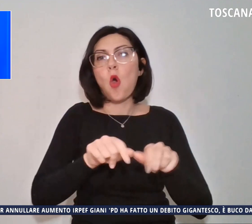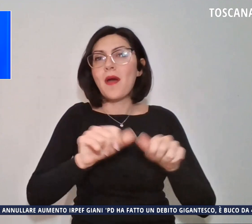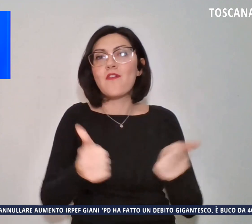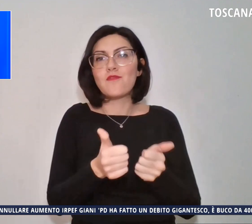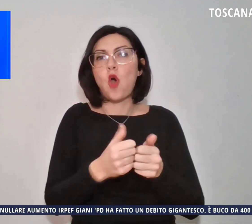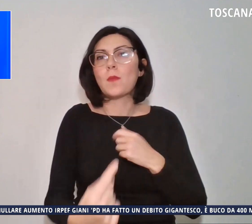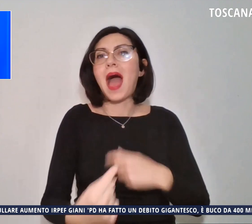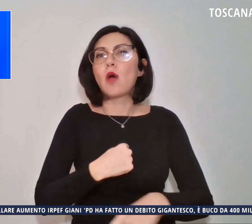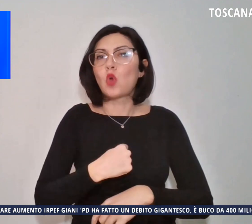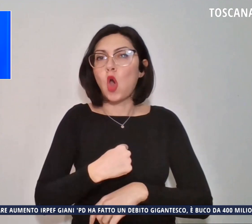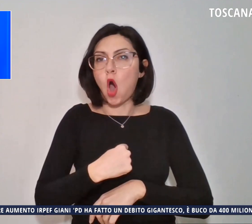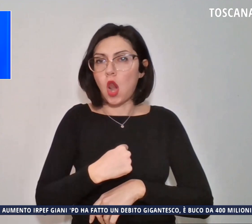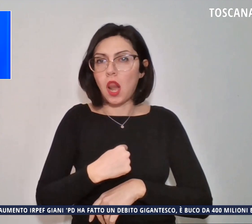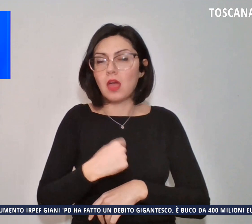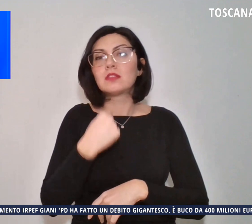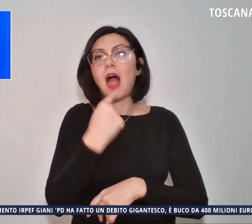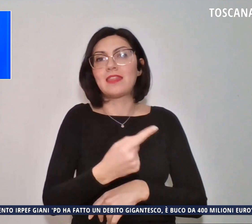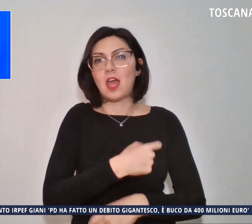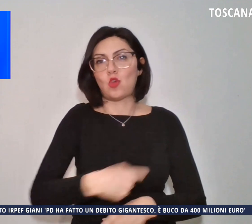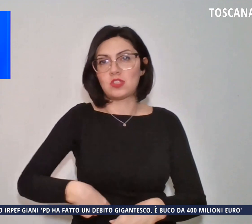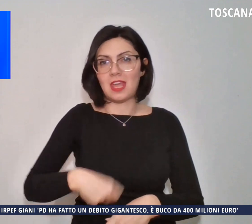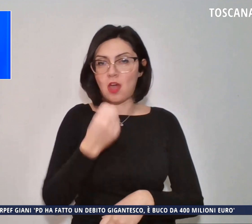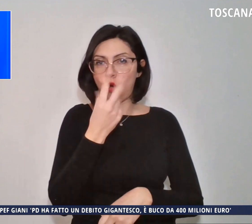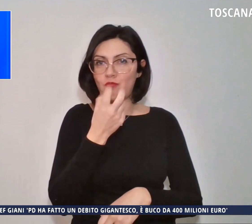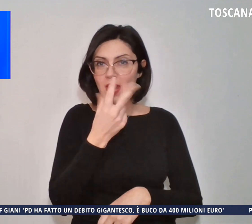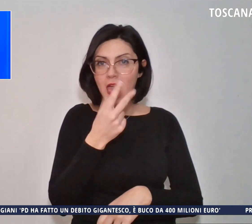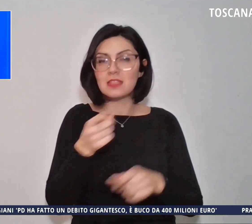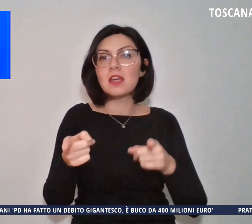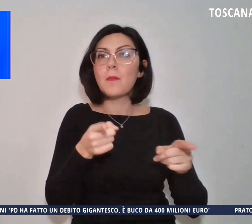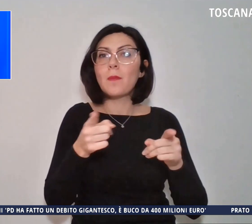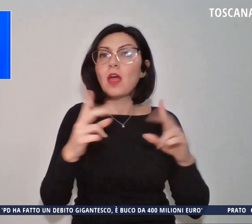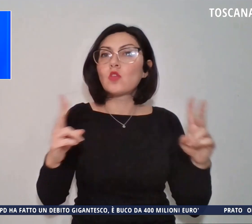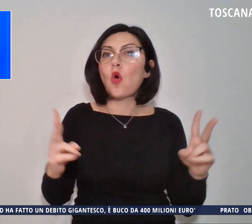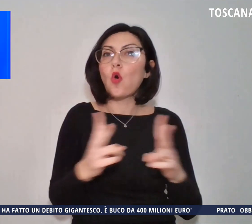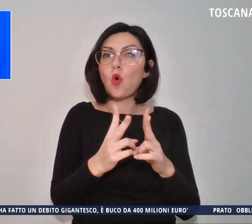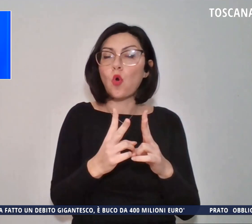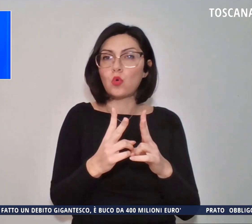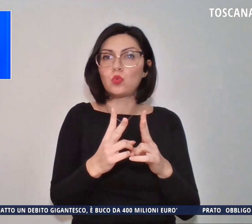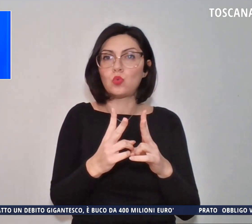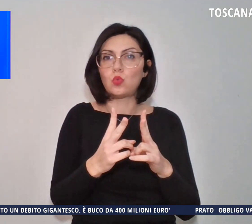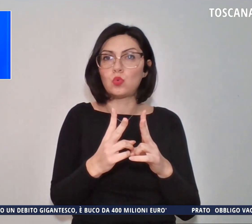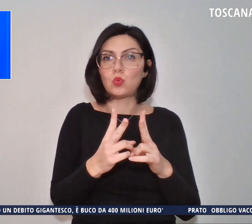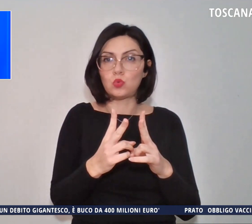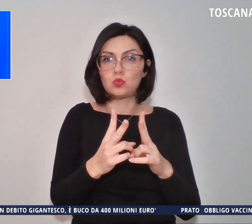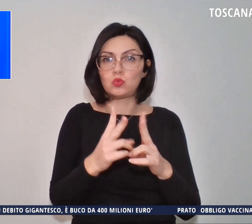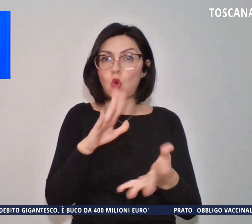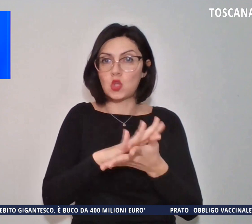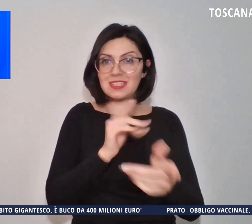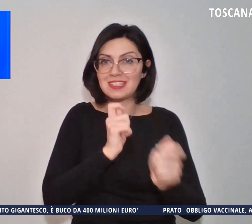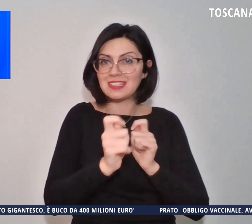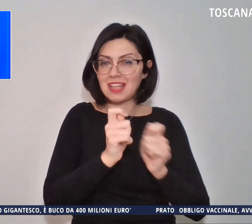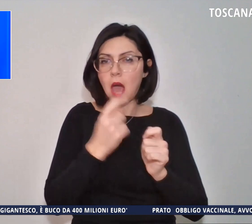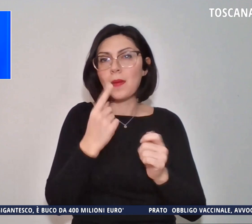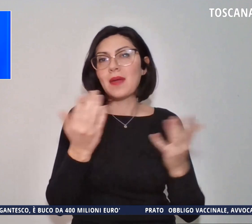cittadino fiorentino durante l'incontro con la stampa per gli auguri di